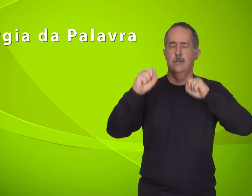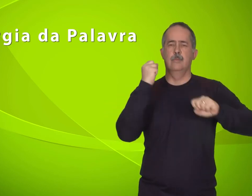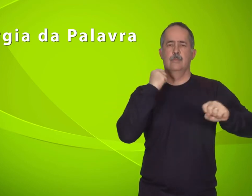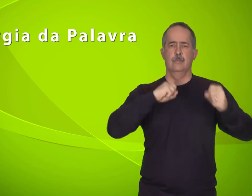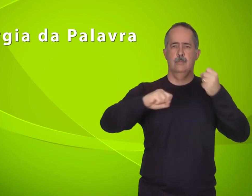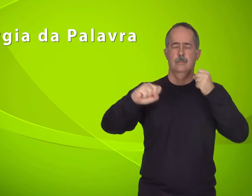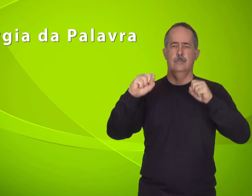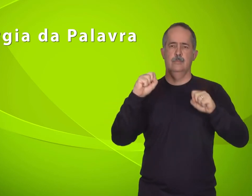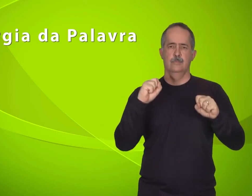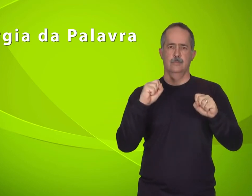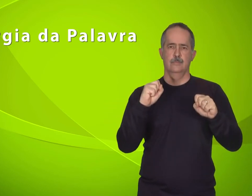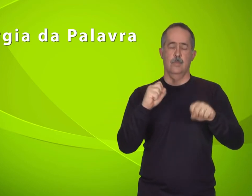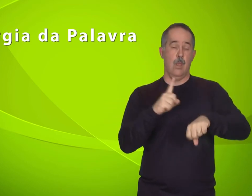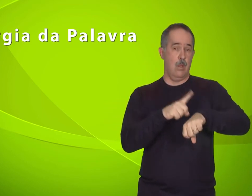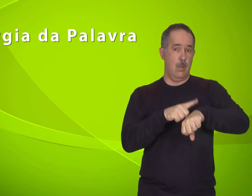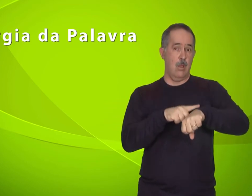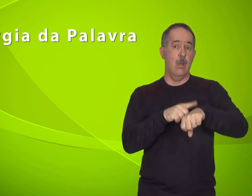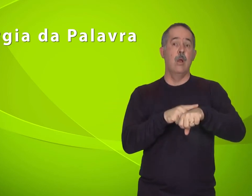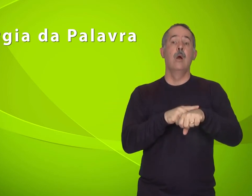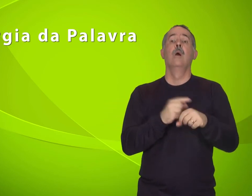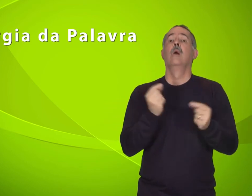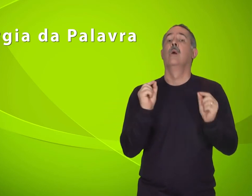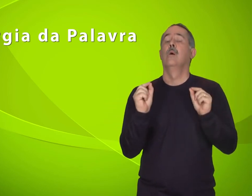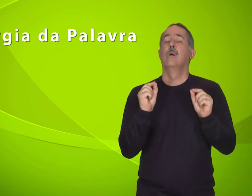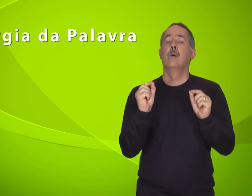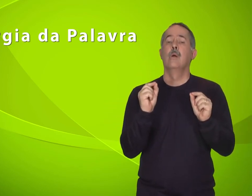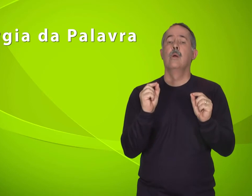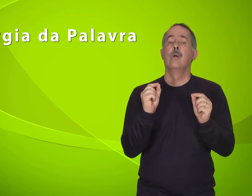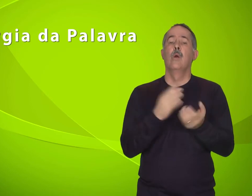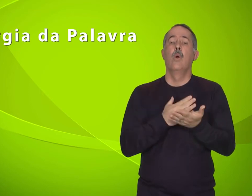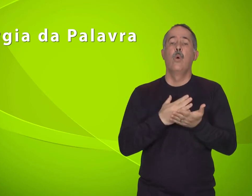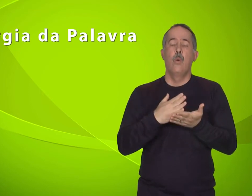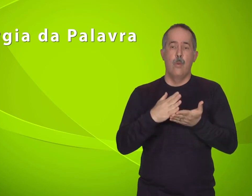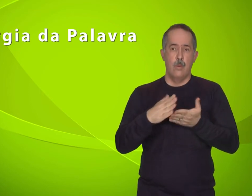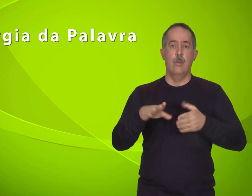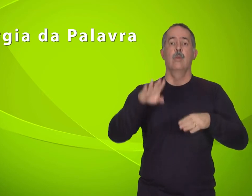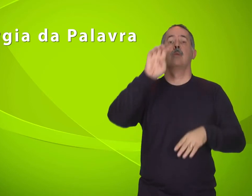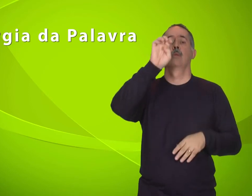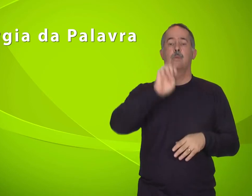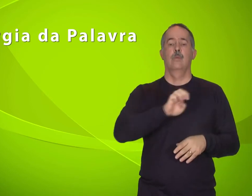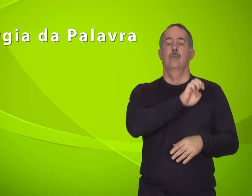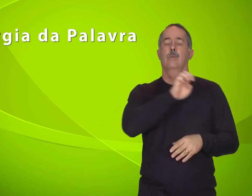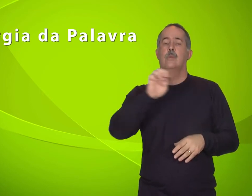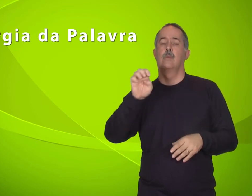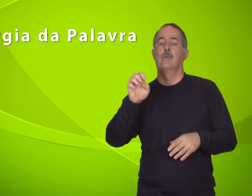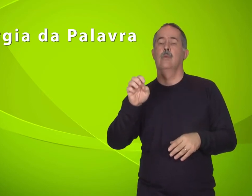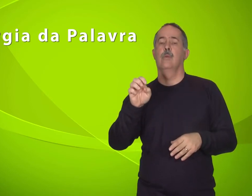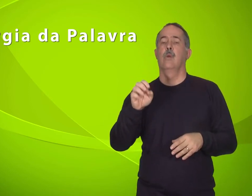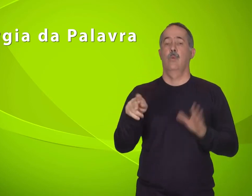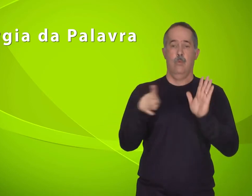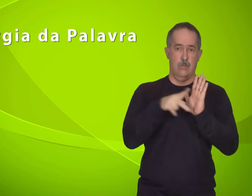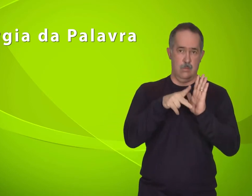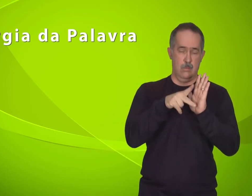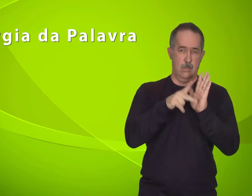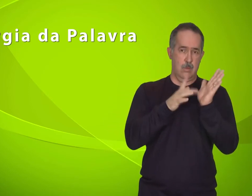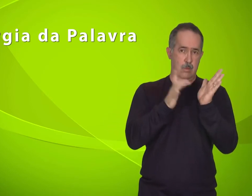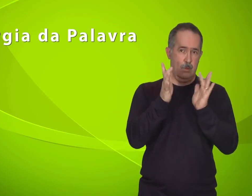Momento esse que culmina com o Evangelho, onde o próprio Cristo nos orienta